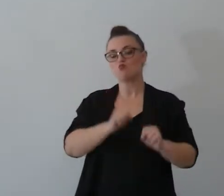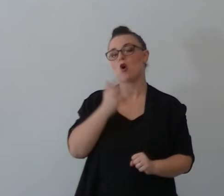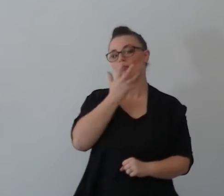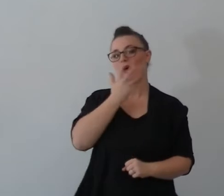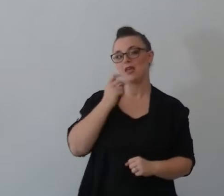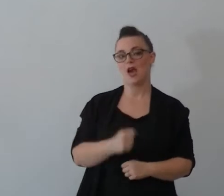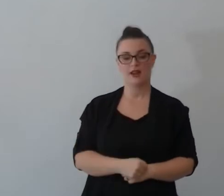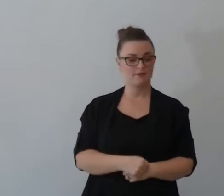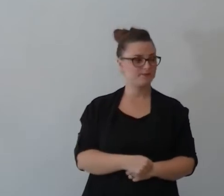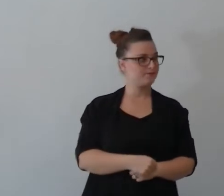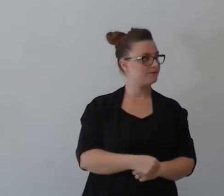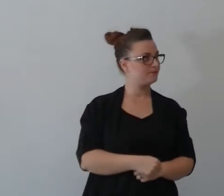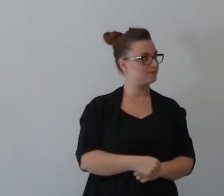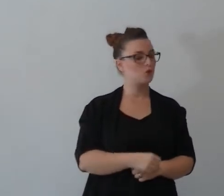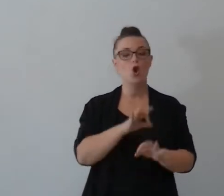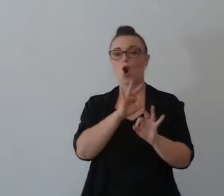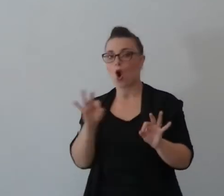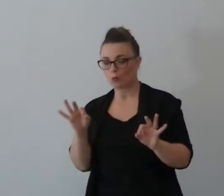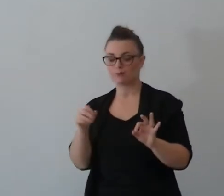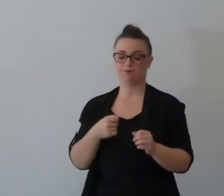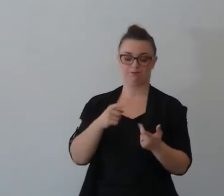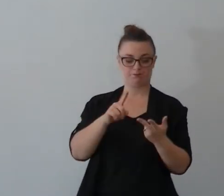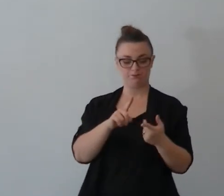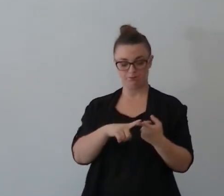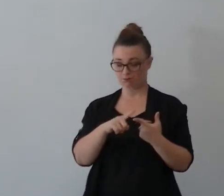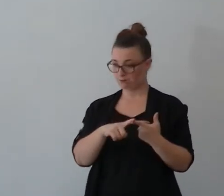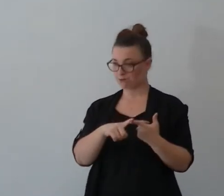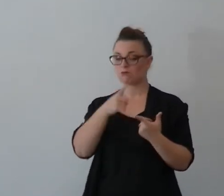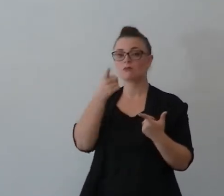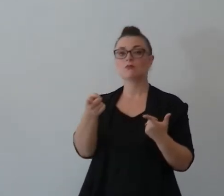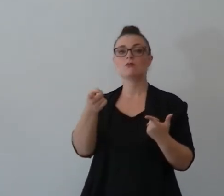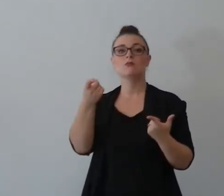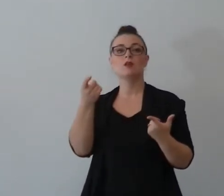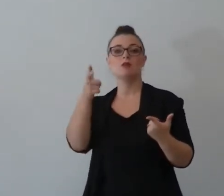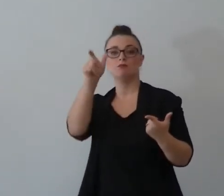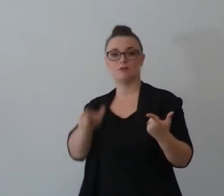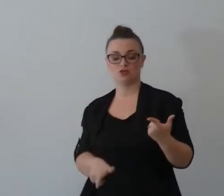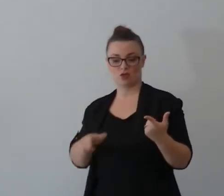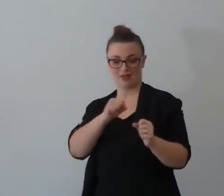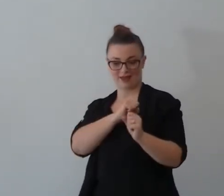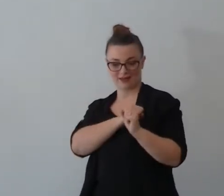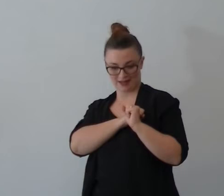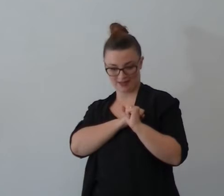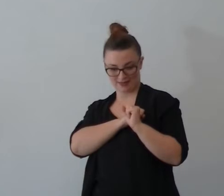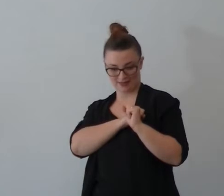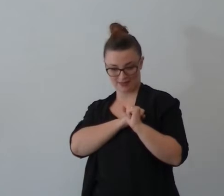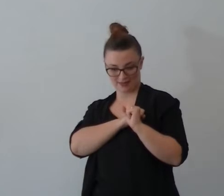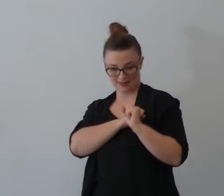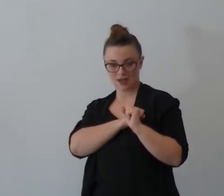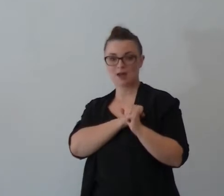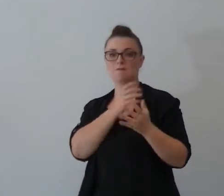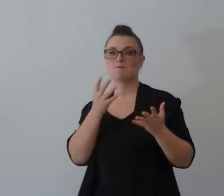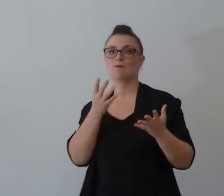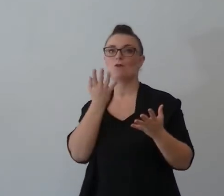senti che un che un un suggerimento ti suona un po' strano non l'hai mai letto nella